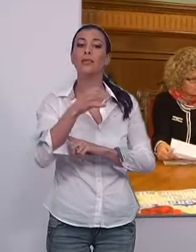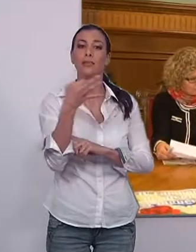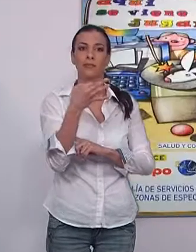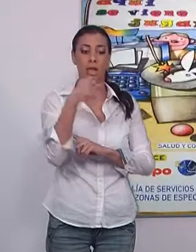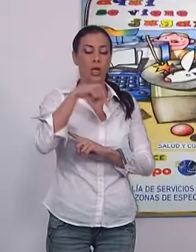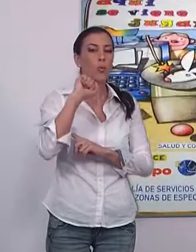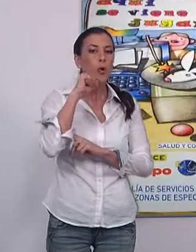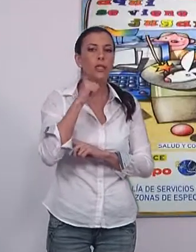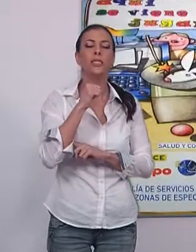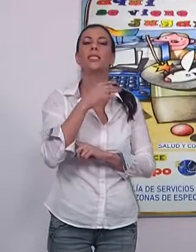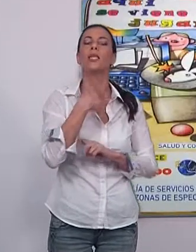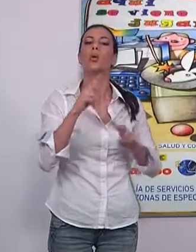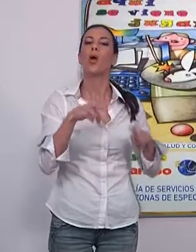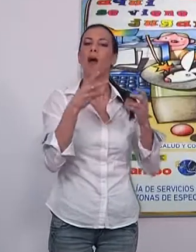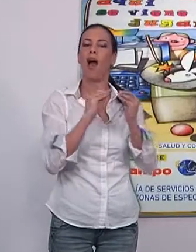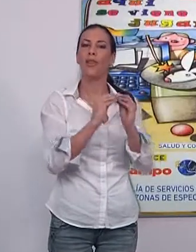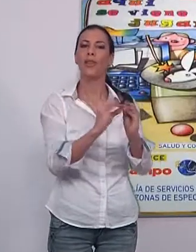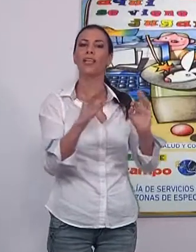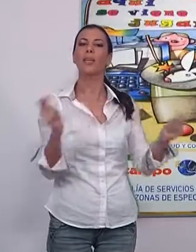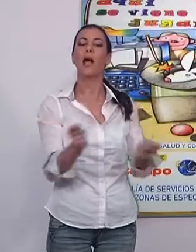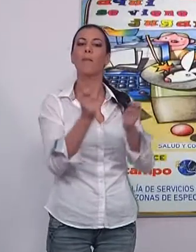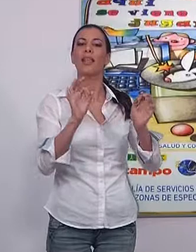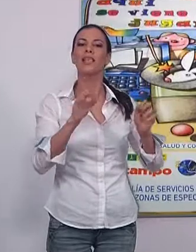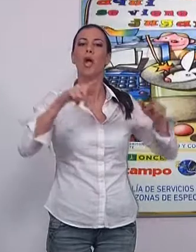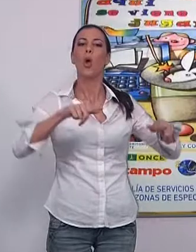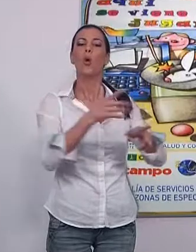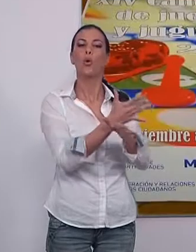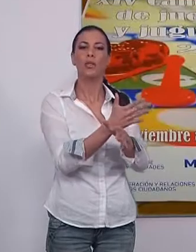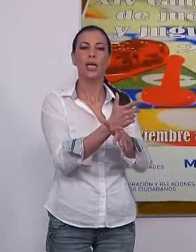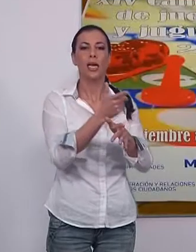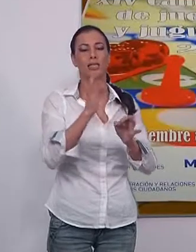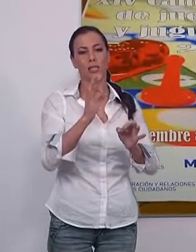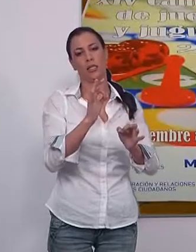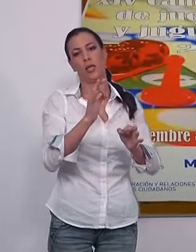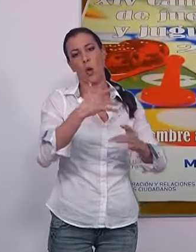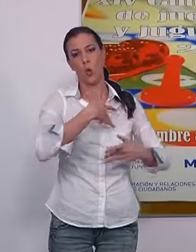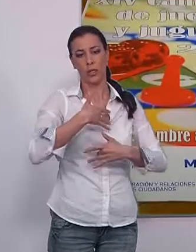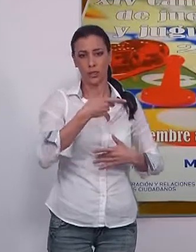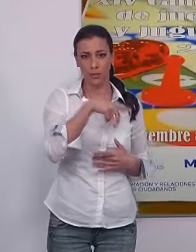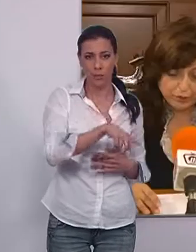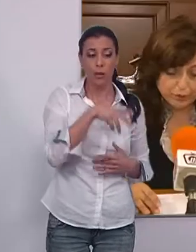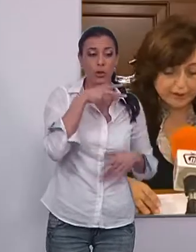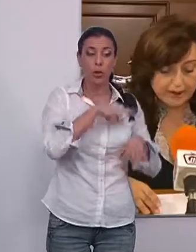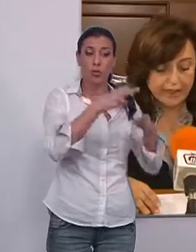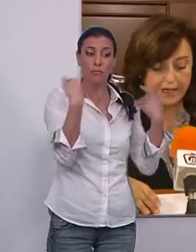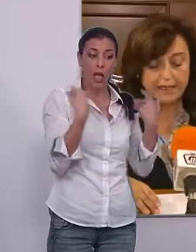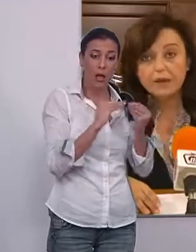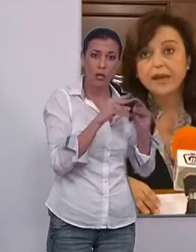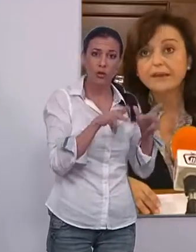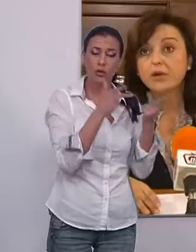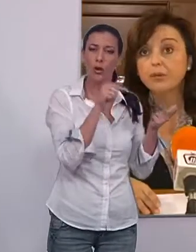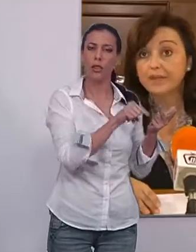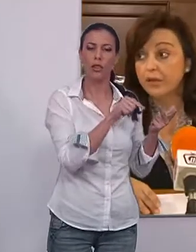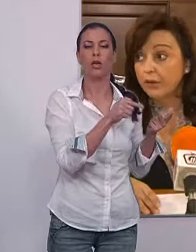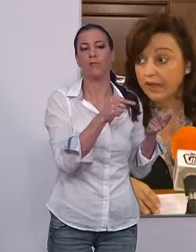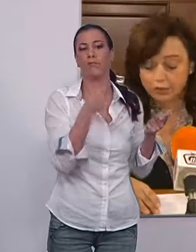van a llevar a cabo aquí en la localidad de Motril una nueva edición de la campaña de ludotecas, juegos y juguetes. La Edil, encargada del Área de